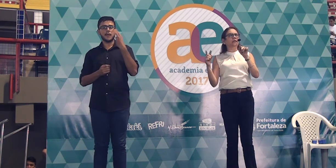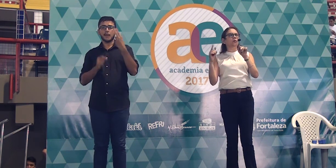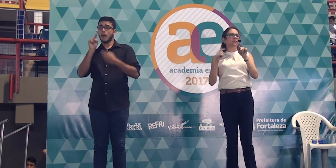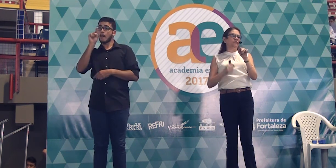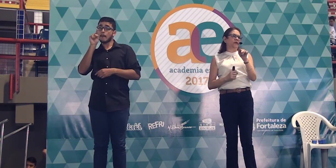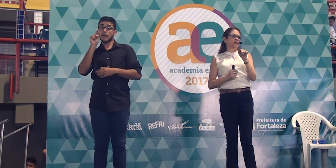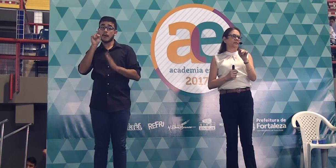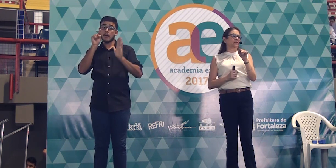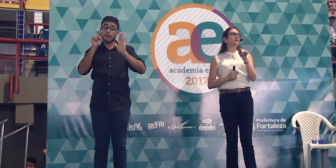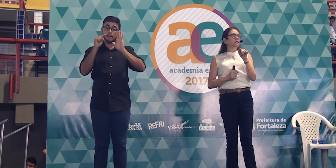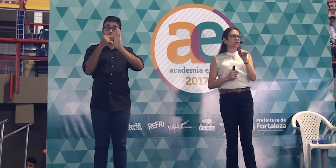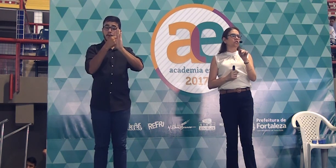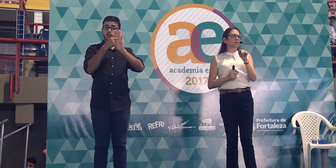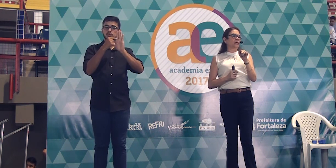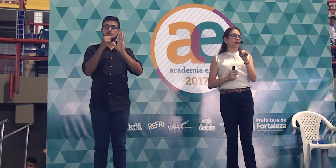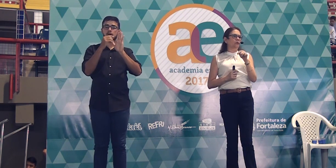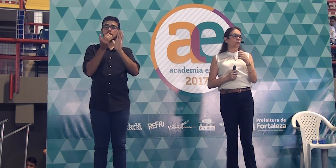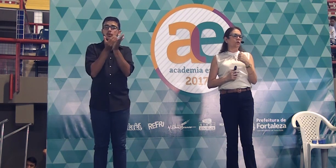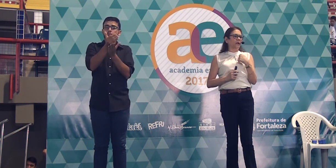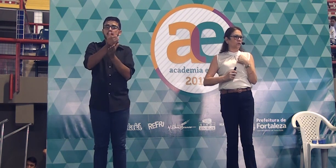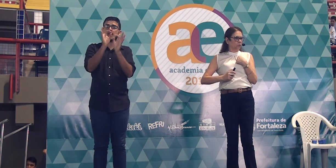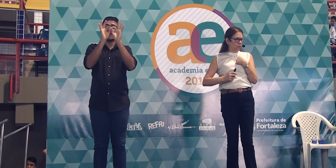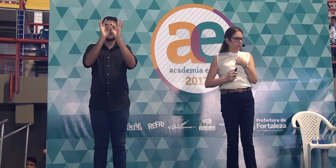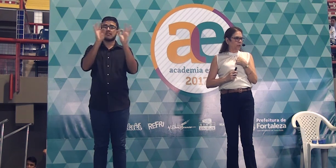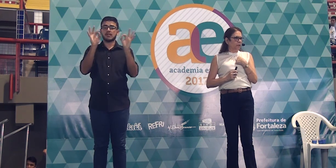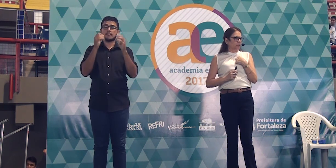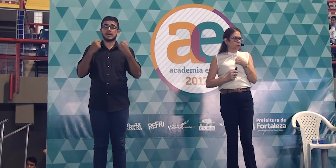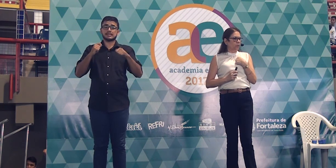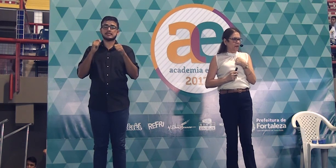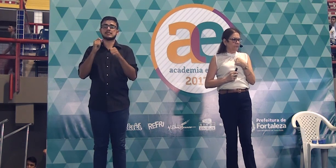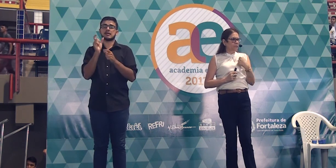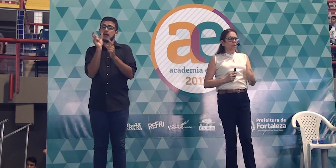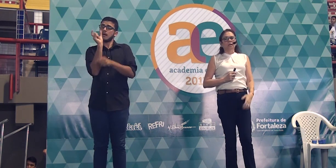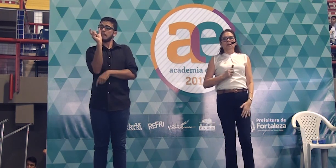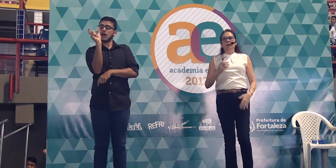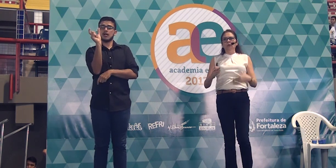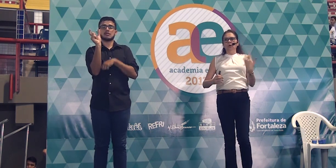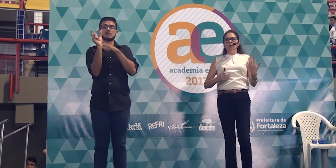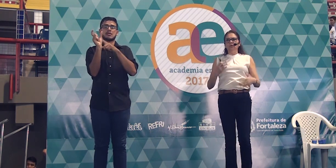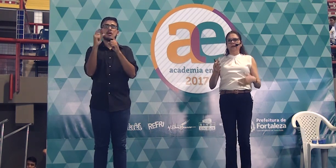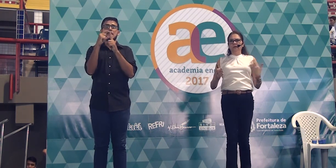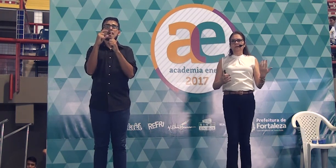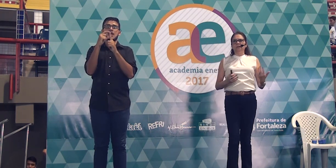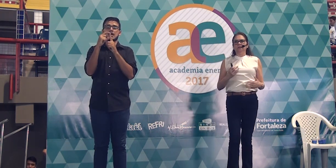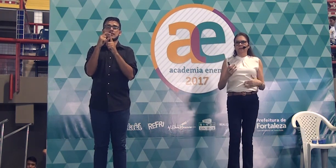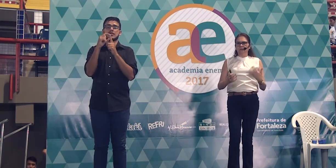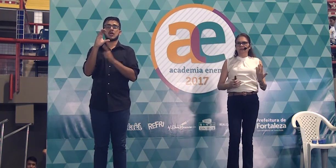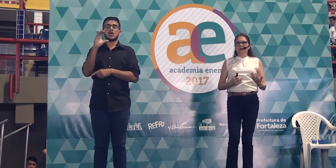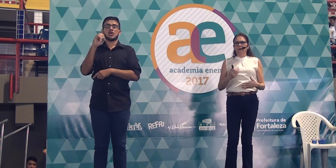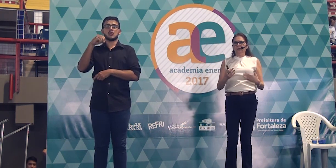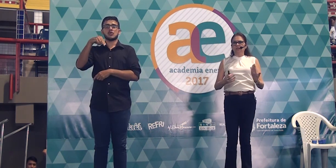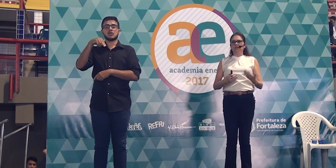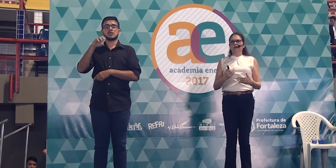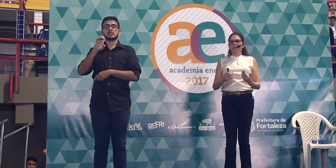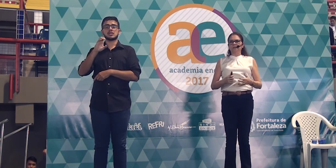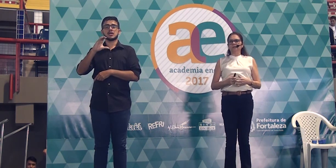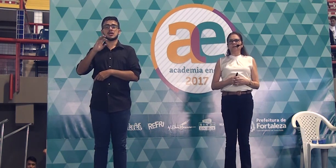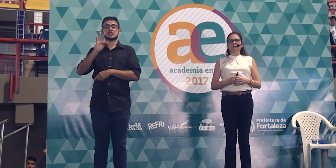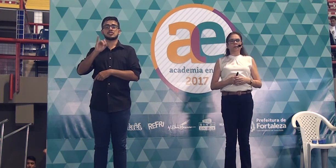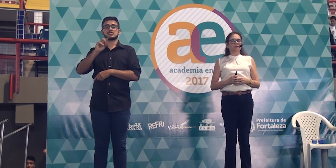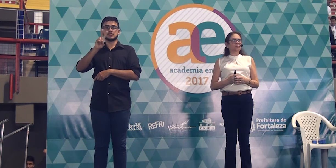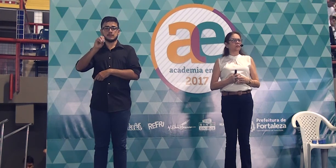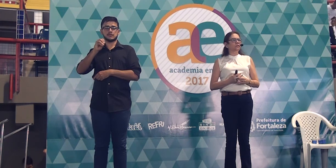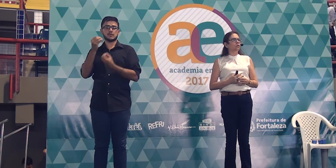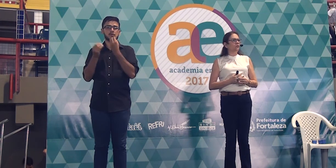começar outra frase. Tem de ter um conector. Tudo bem? Então, ao longo da nossa aula, gente vai